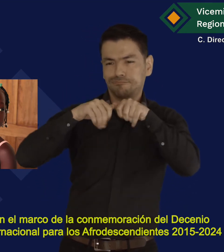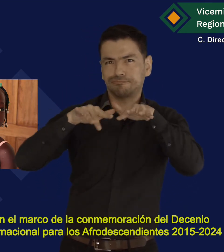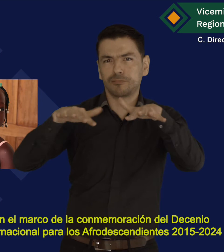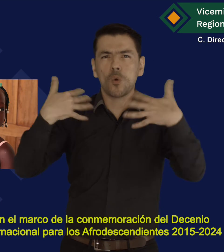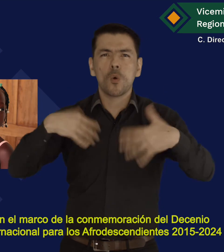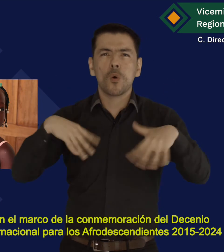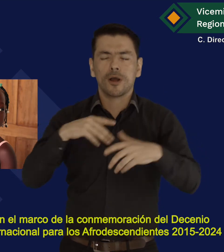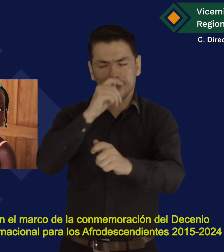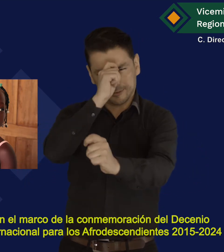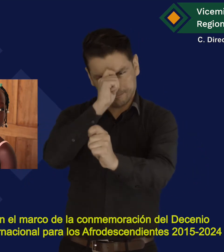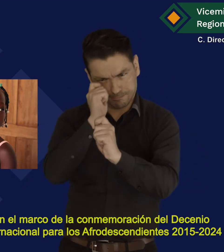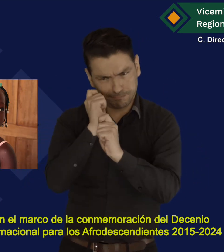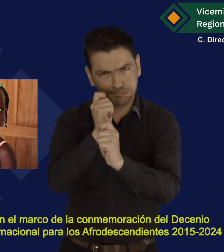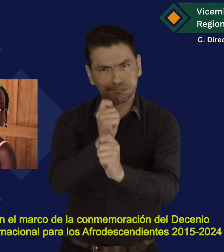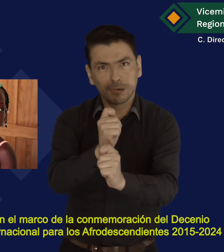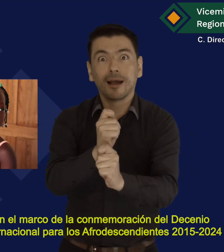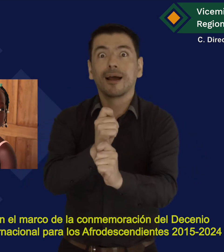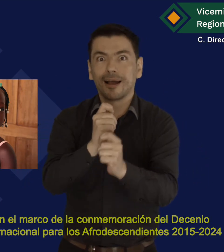-2024